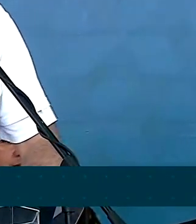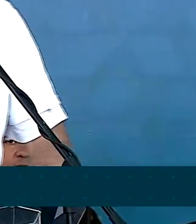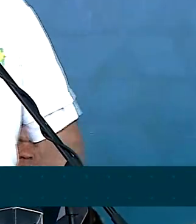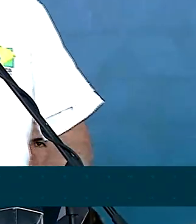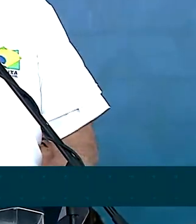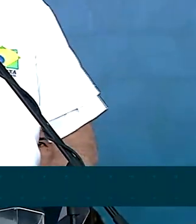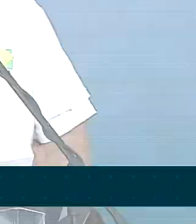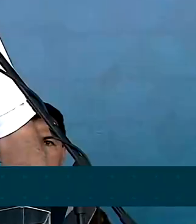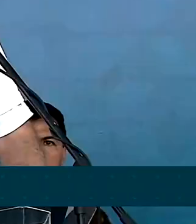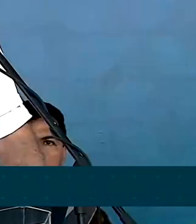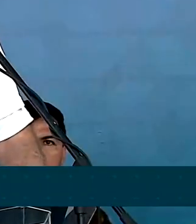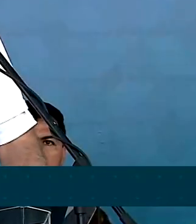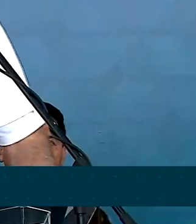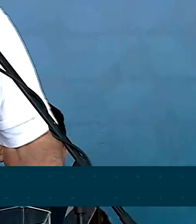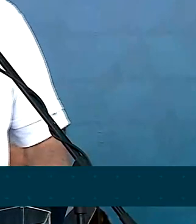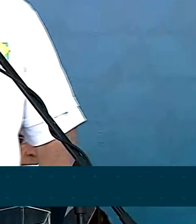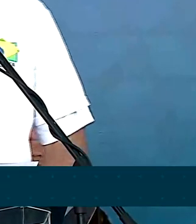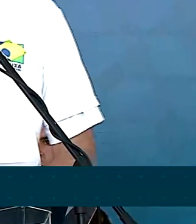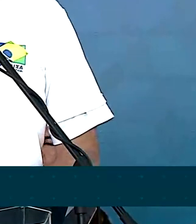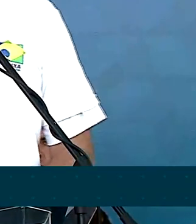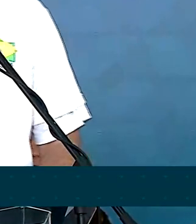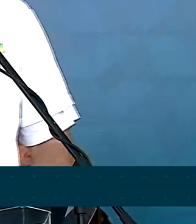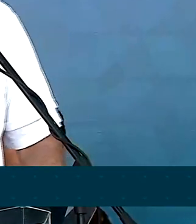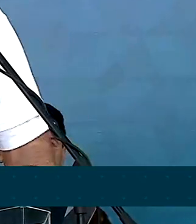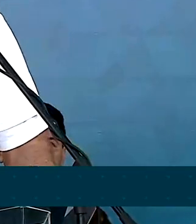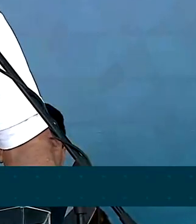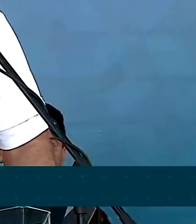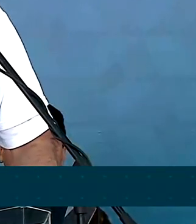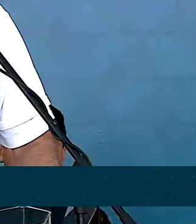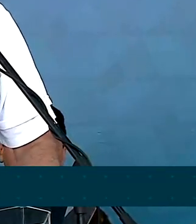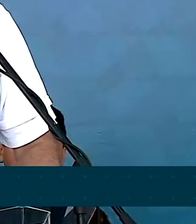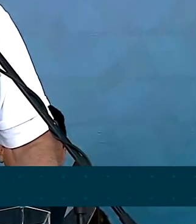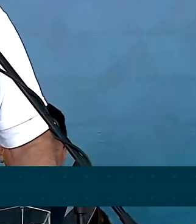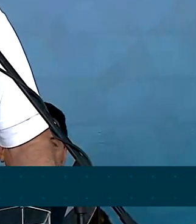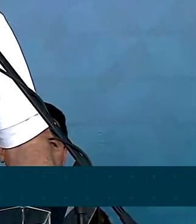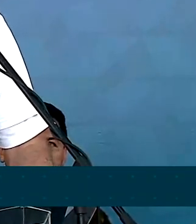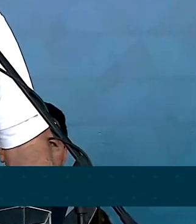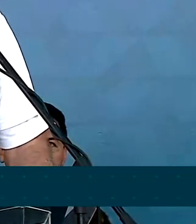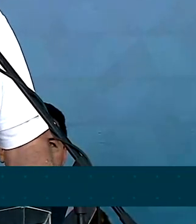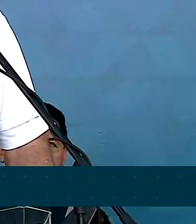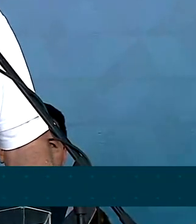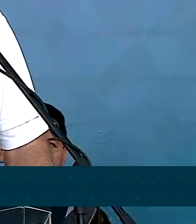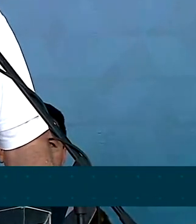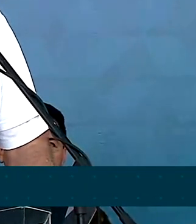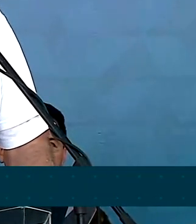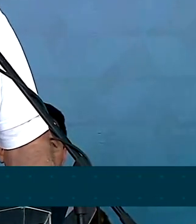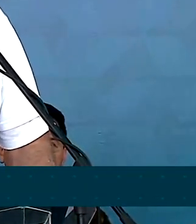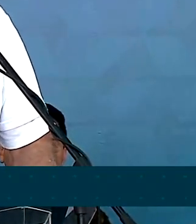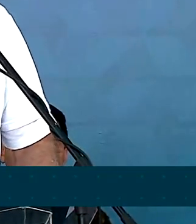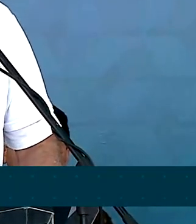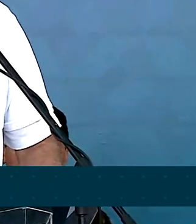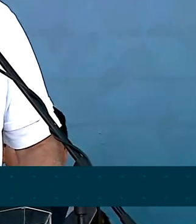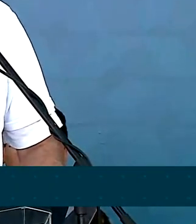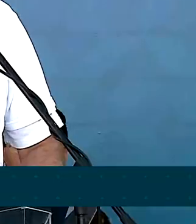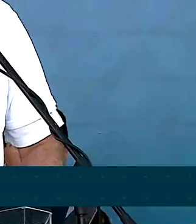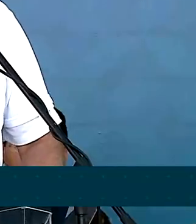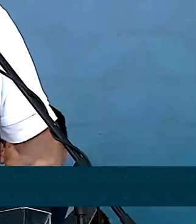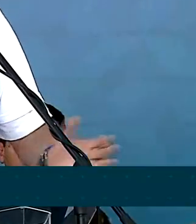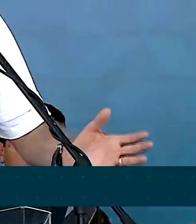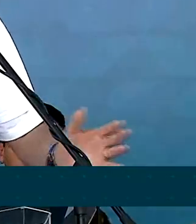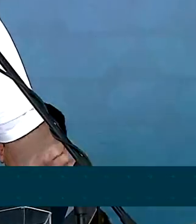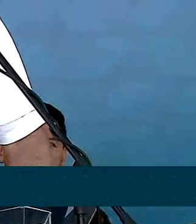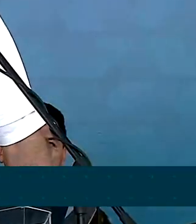os mais humildes. Senti a emoção também de realizar o pagamento